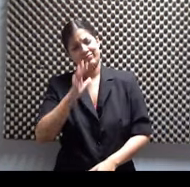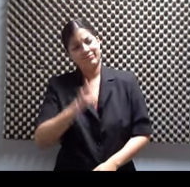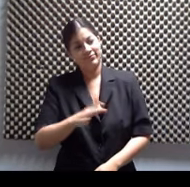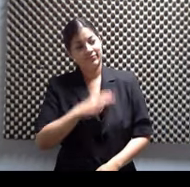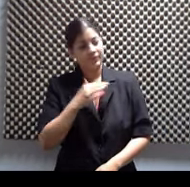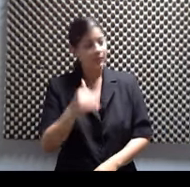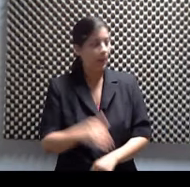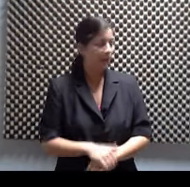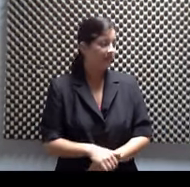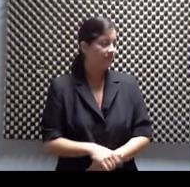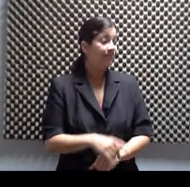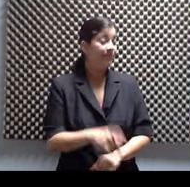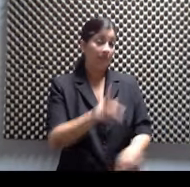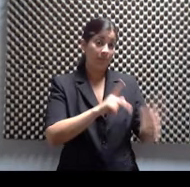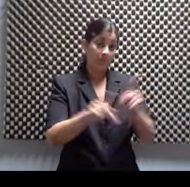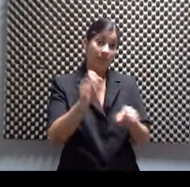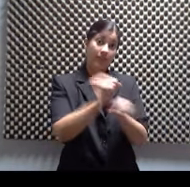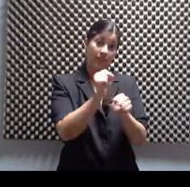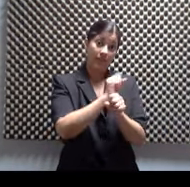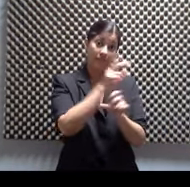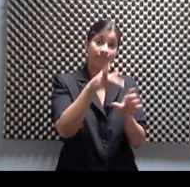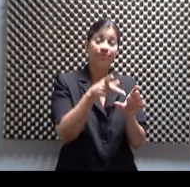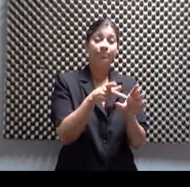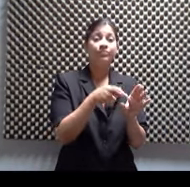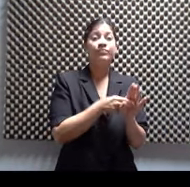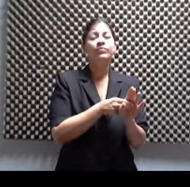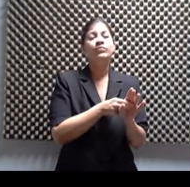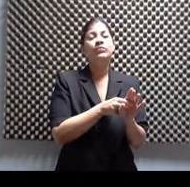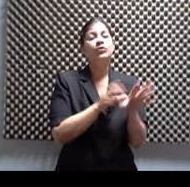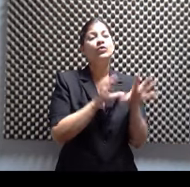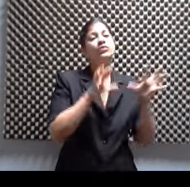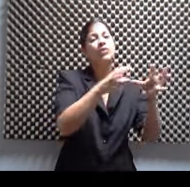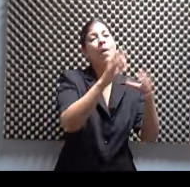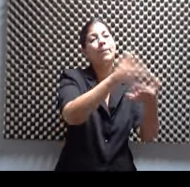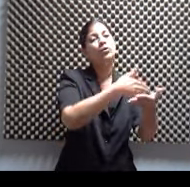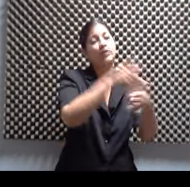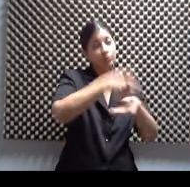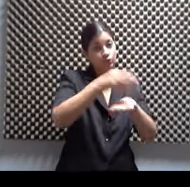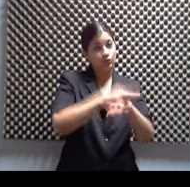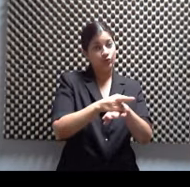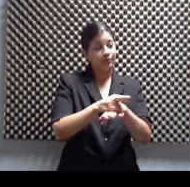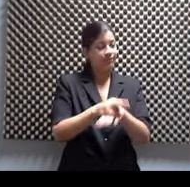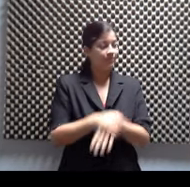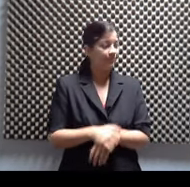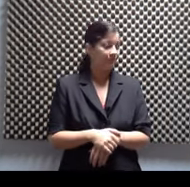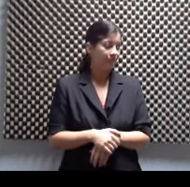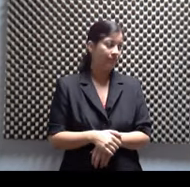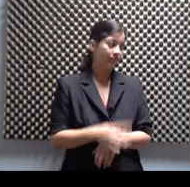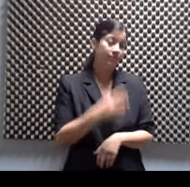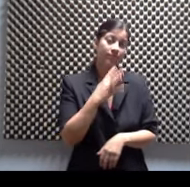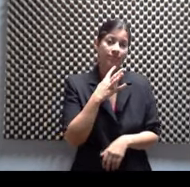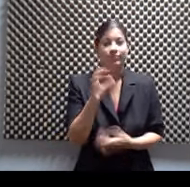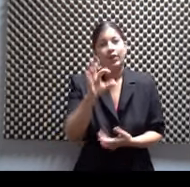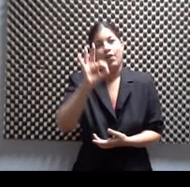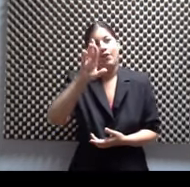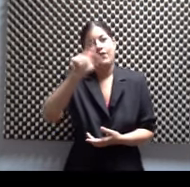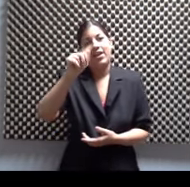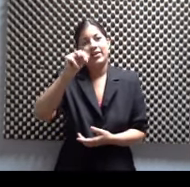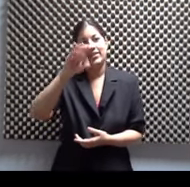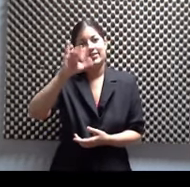del Conservatorio de Música de Puerto Rico y no podemos esperar menos. Bueno, hablando de ellos, pues imagínate, Francisco Cabán e Iván Figueroa